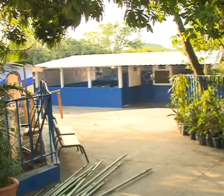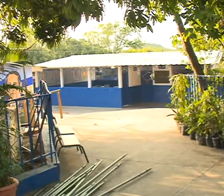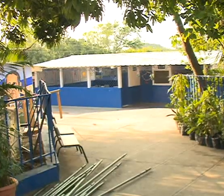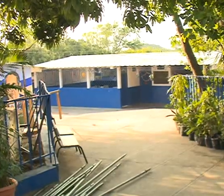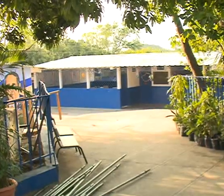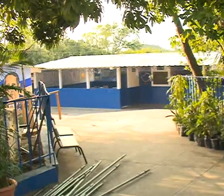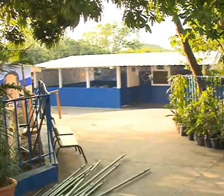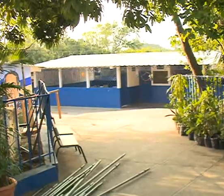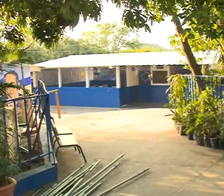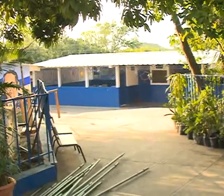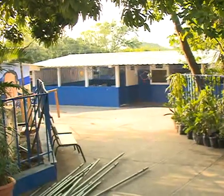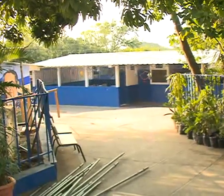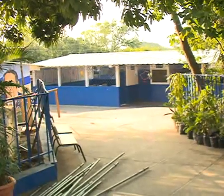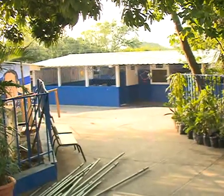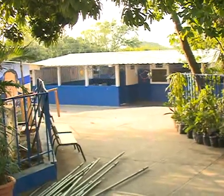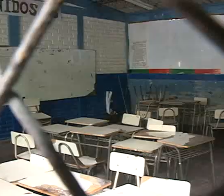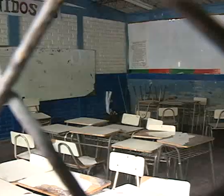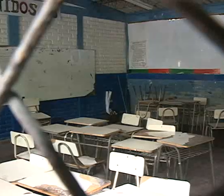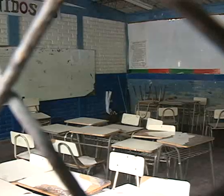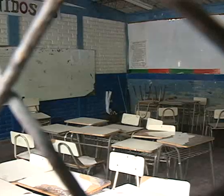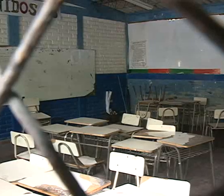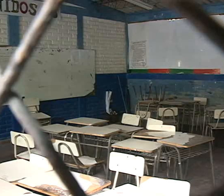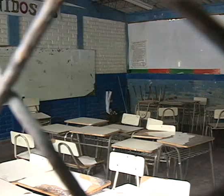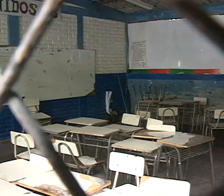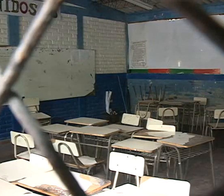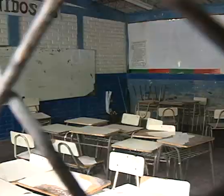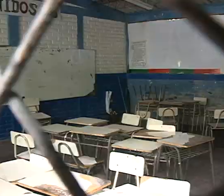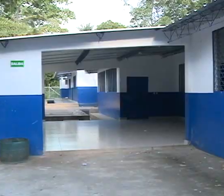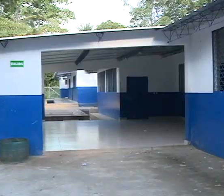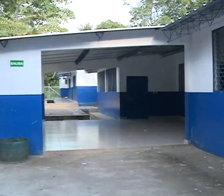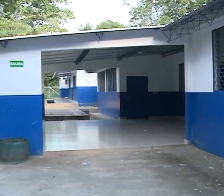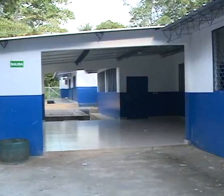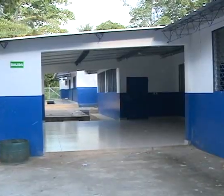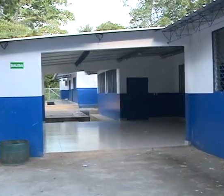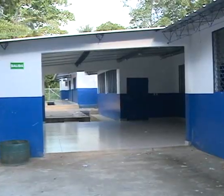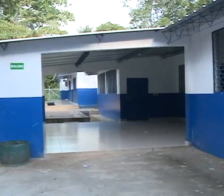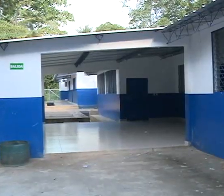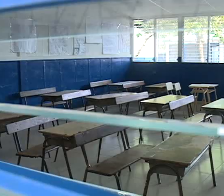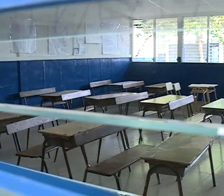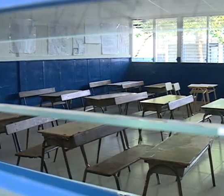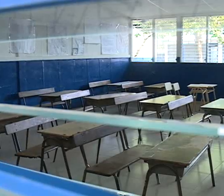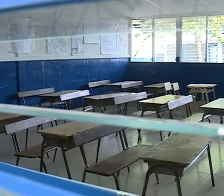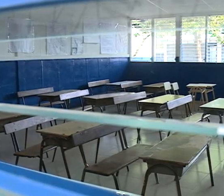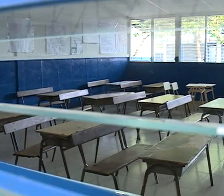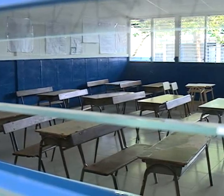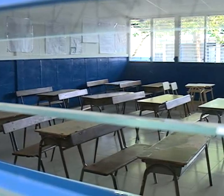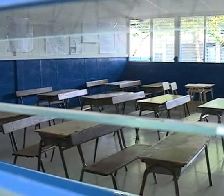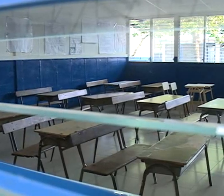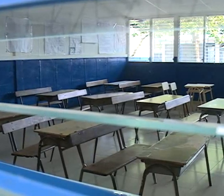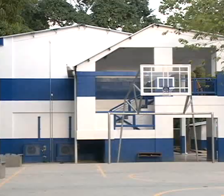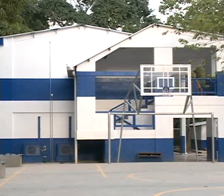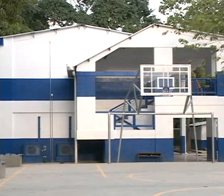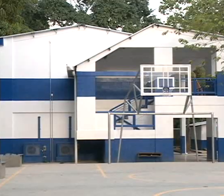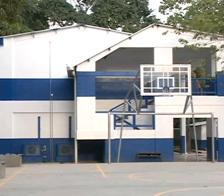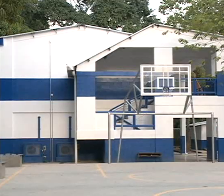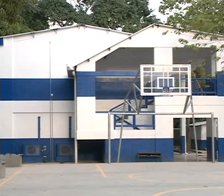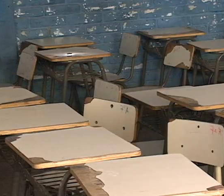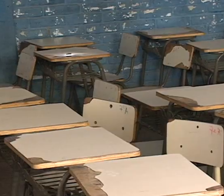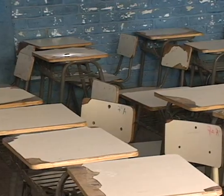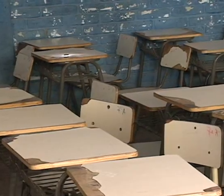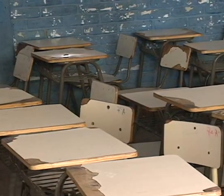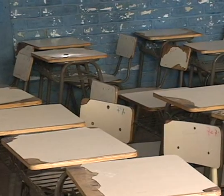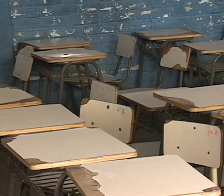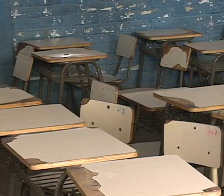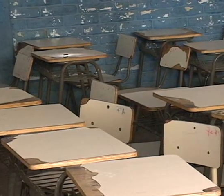El viceministerio de Educación informó que las clases se reanudan a nivel nacional a partir de este miércoles 21 de octubre, tanto para el sector